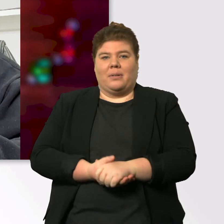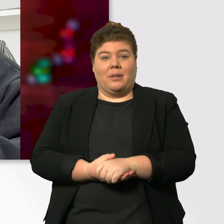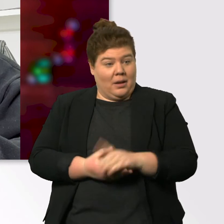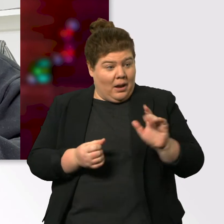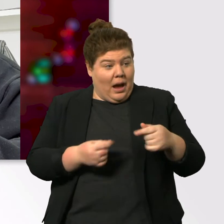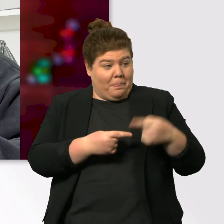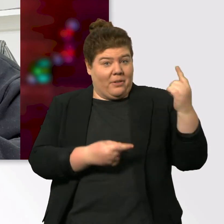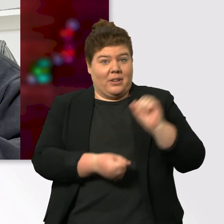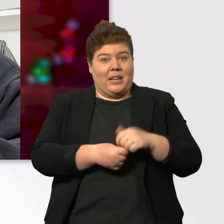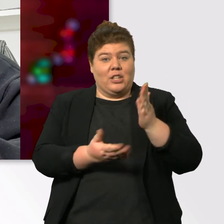gehen und ich habe schon drauf rumgedrückt.